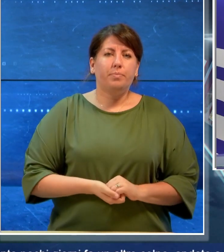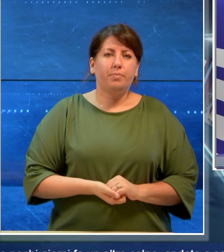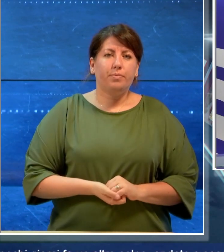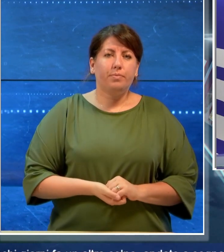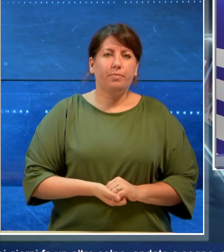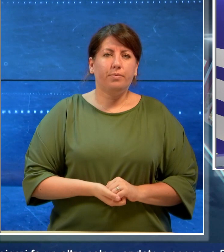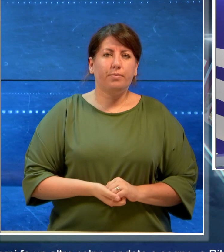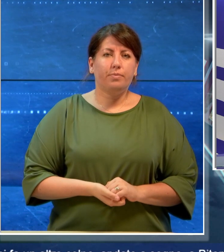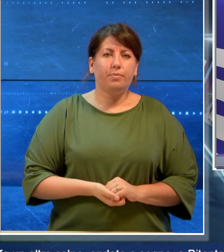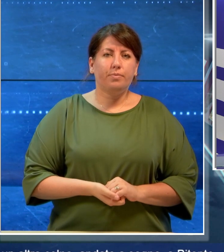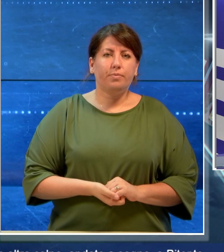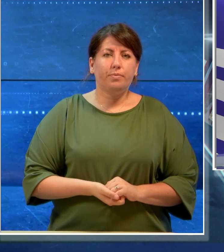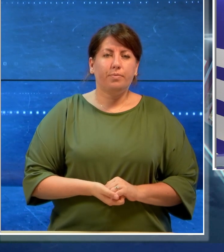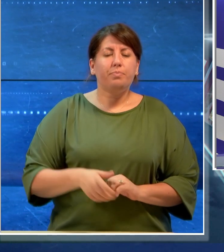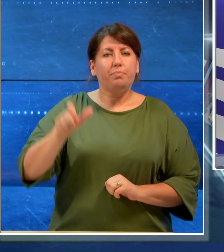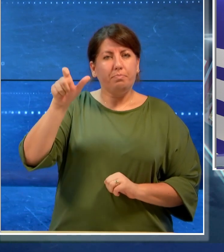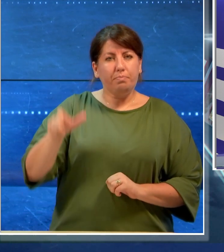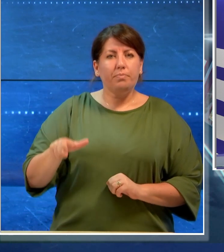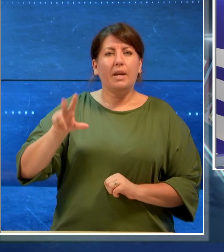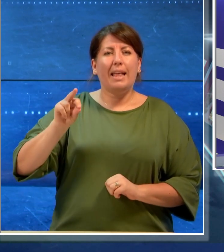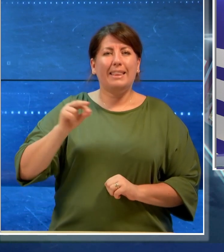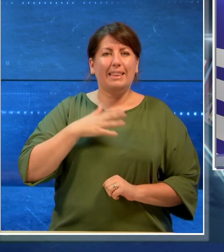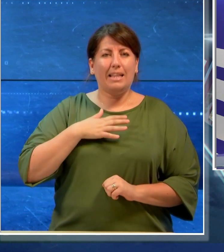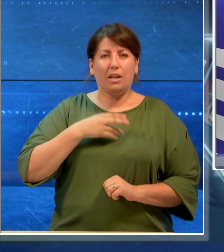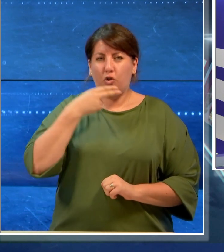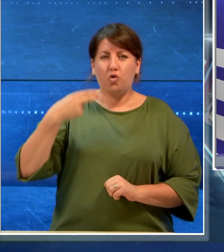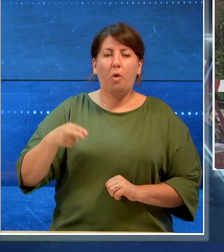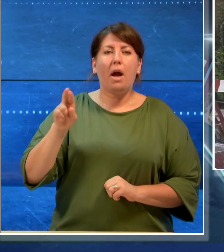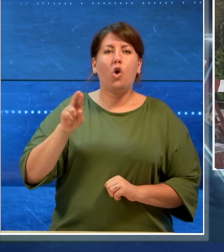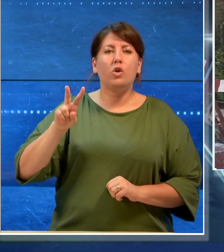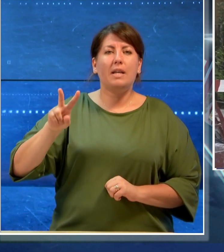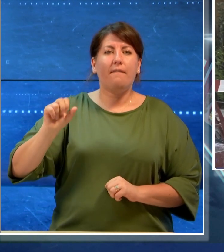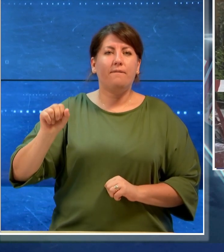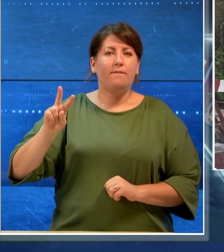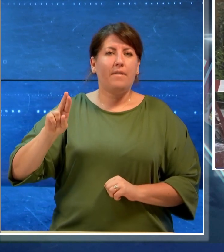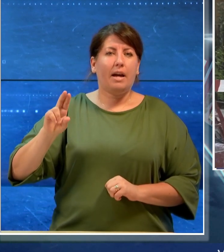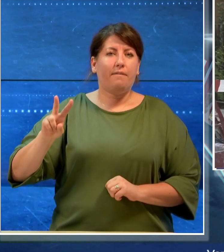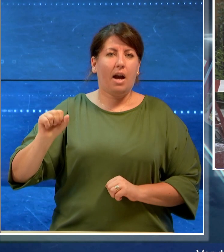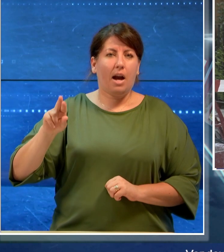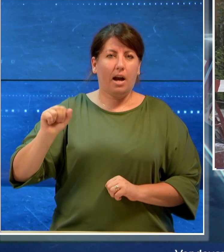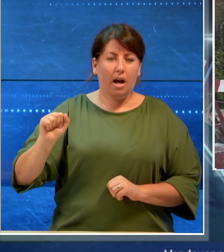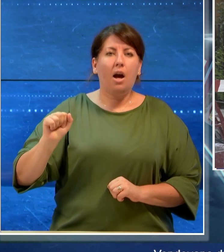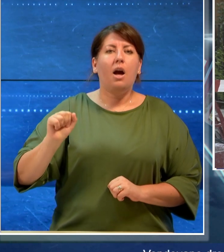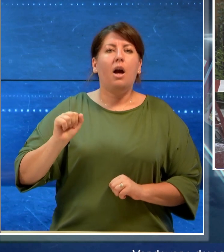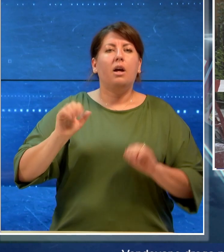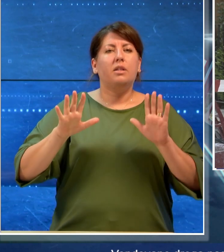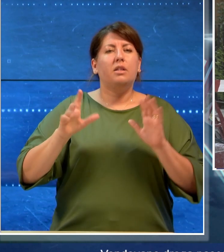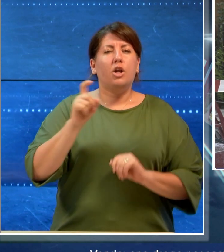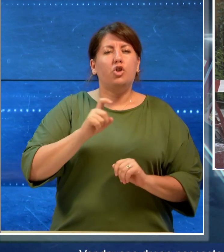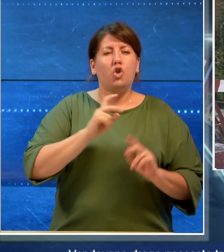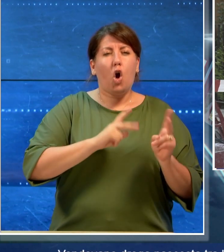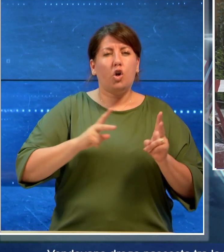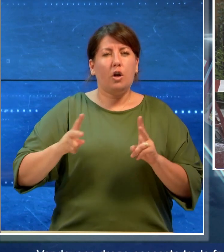La trentenne Rosy Varvara è morta in ospedale dopo dieci giorni di agonia